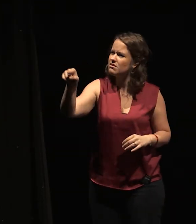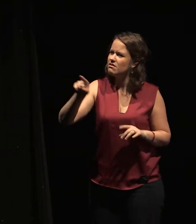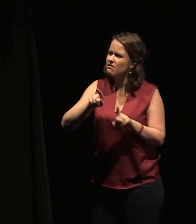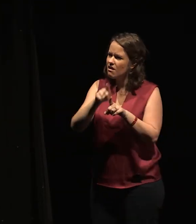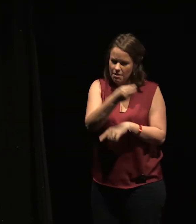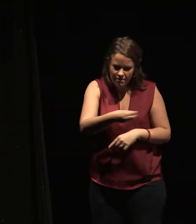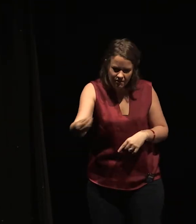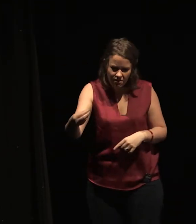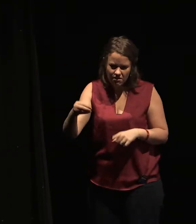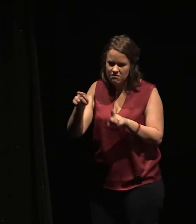le jasmin d'Arabie.